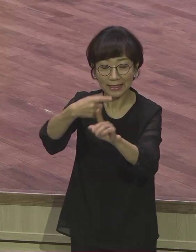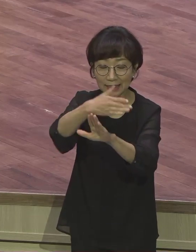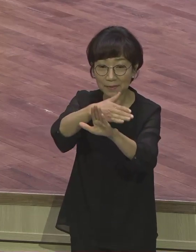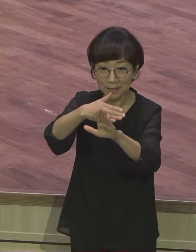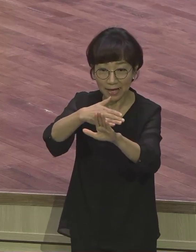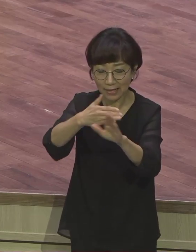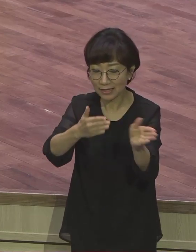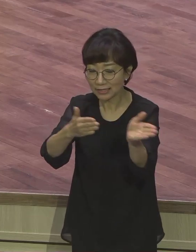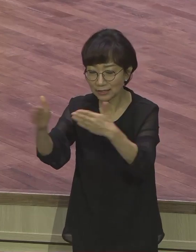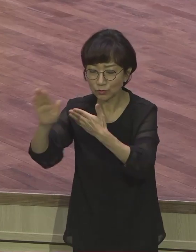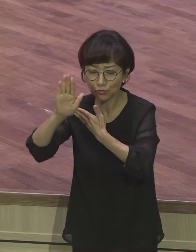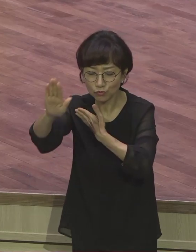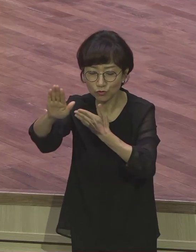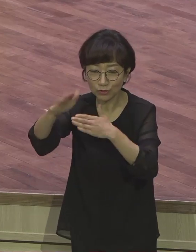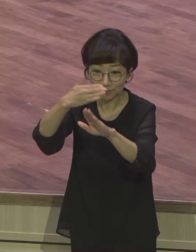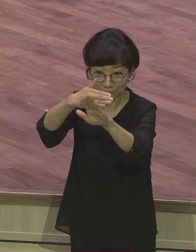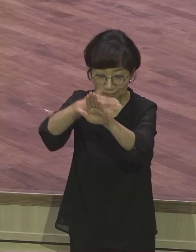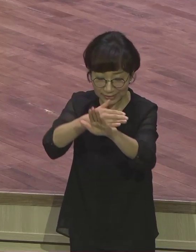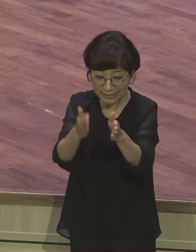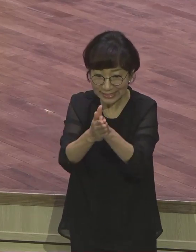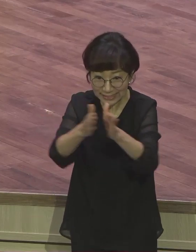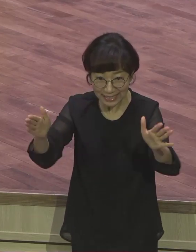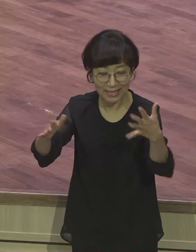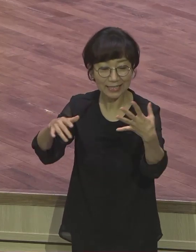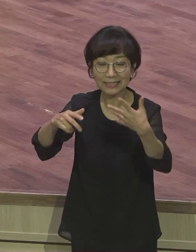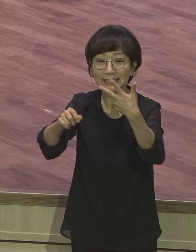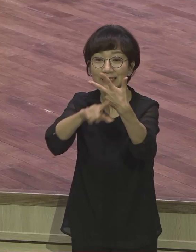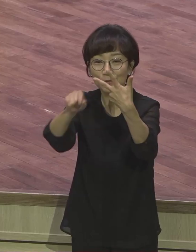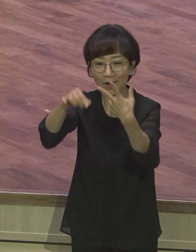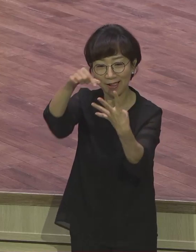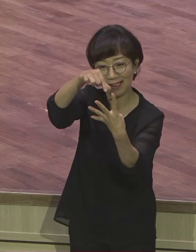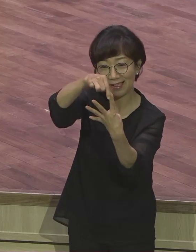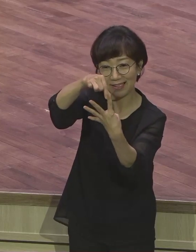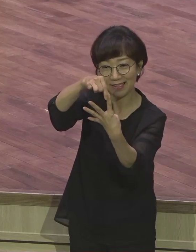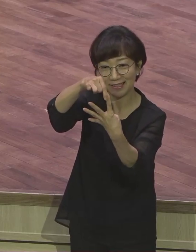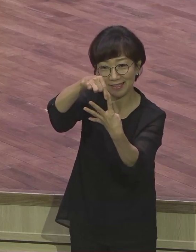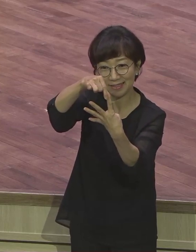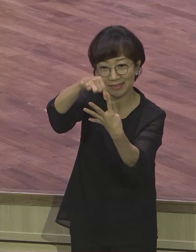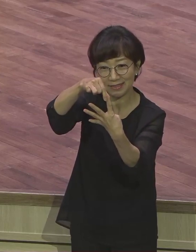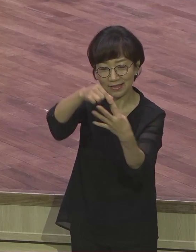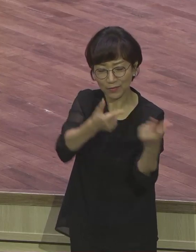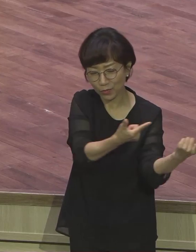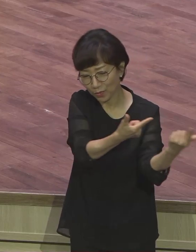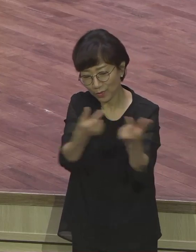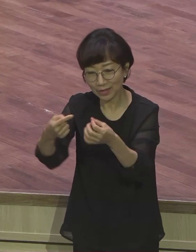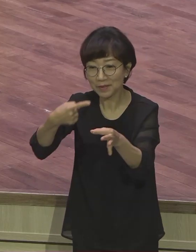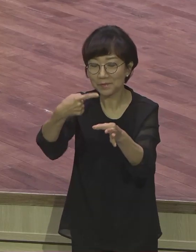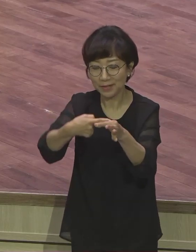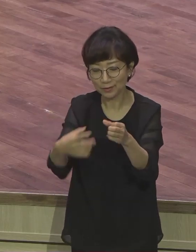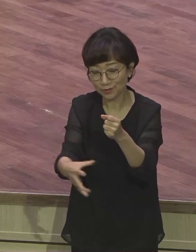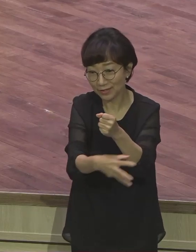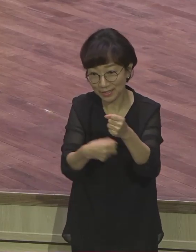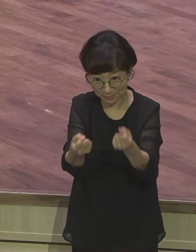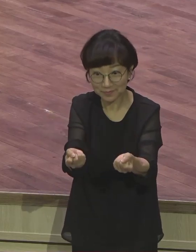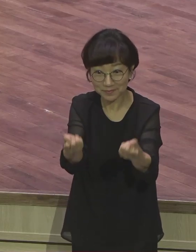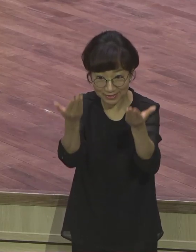감사주일로 그렇게 다 지키고 있습니다. 지금까지 이번 한해도